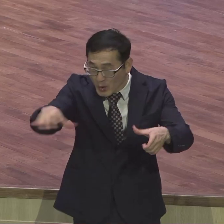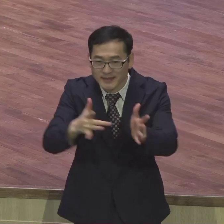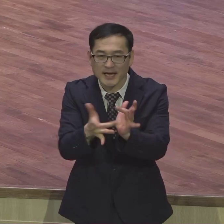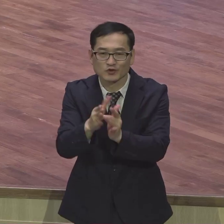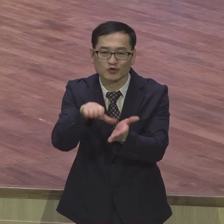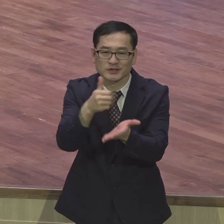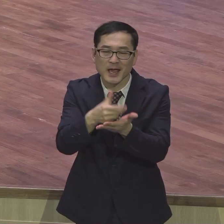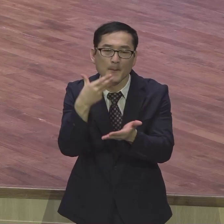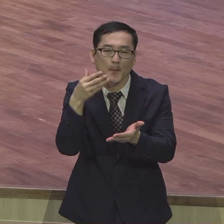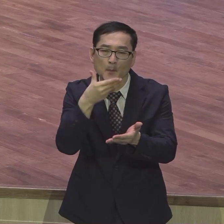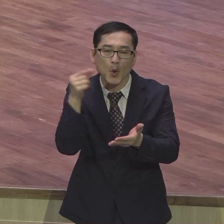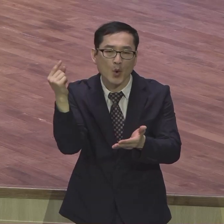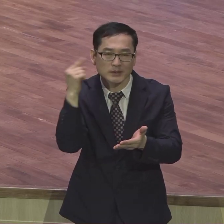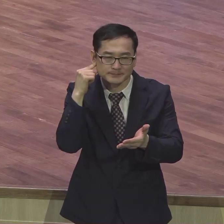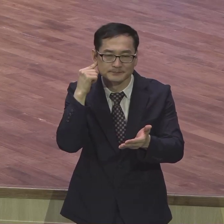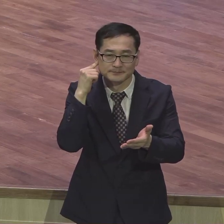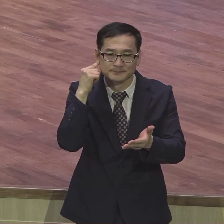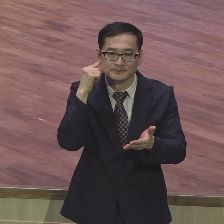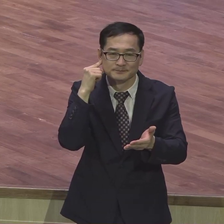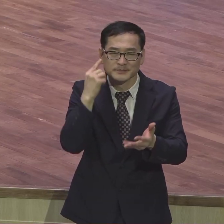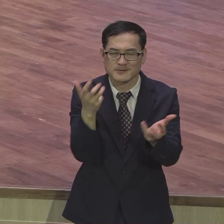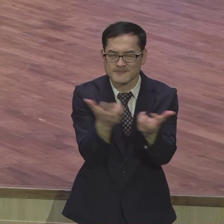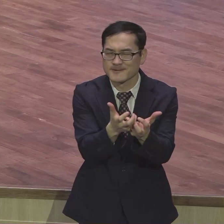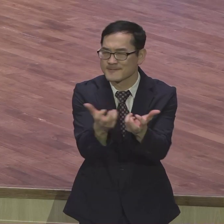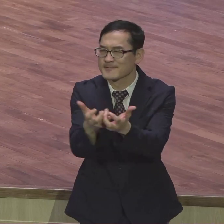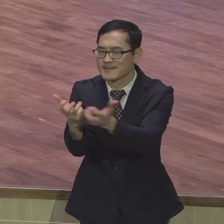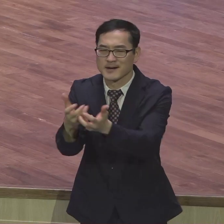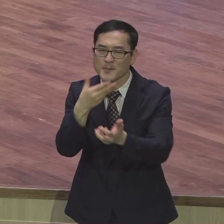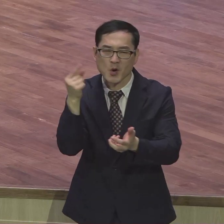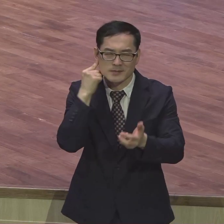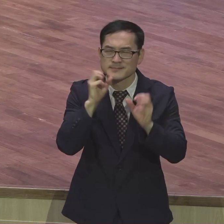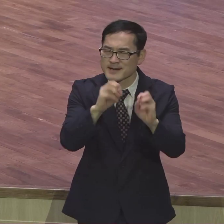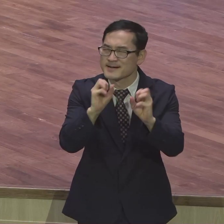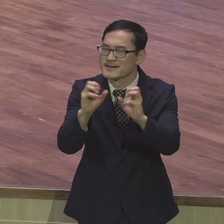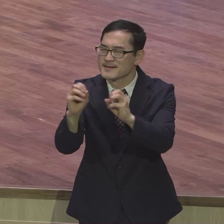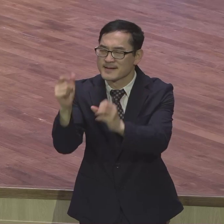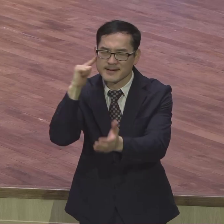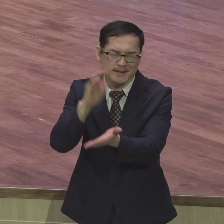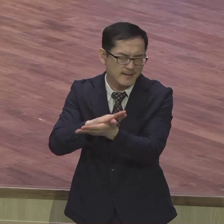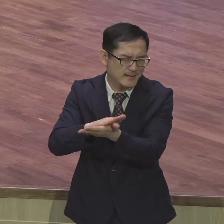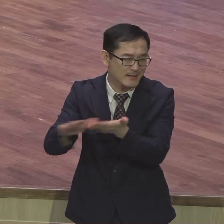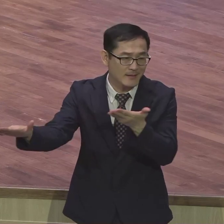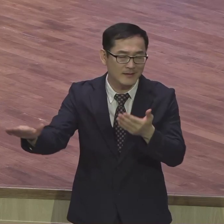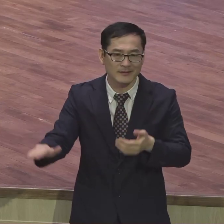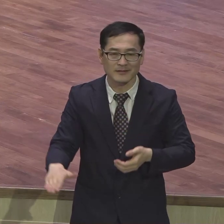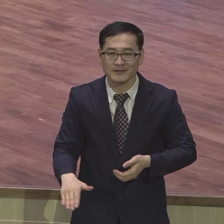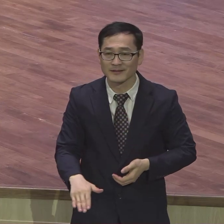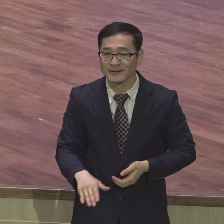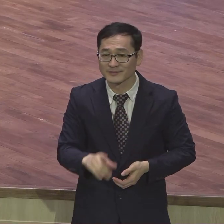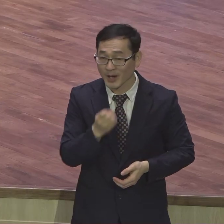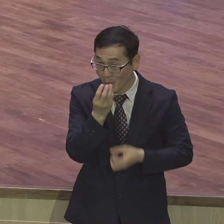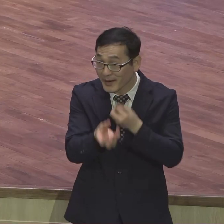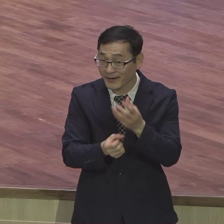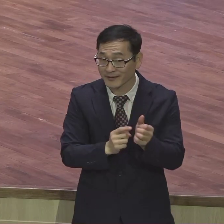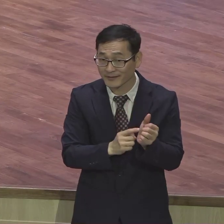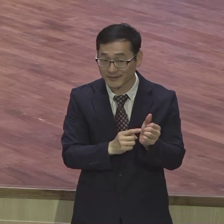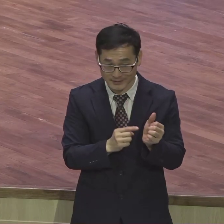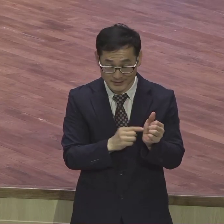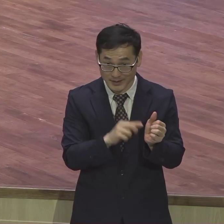채웠다 편만이 가득 채웠다 가능한 것마다 충분히 복음을 전했다 중요한 것은 바로 한 사람이 이것을 다 감당하지